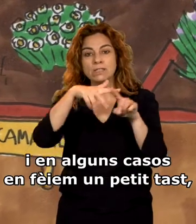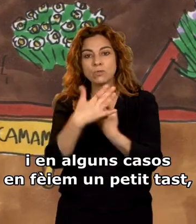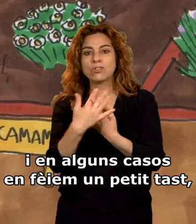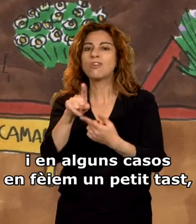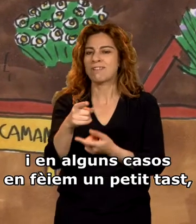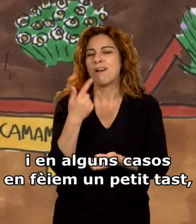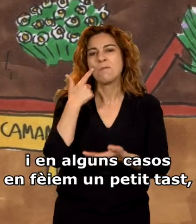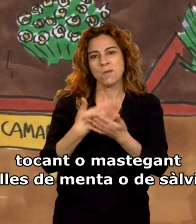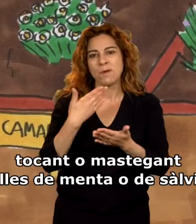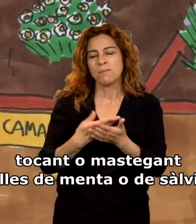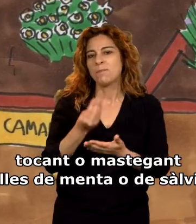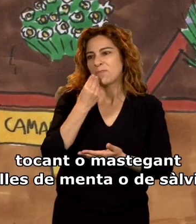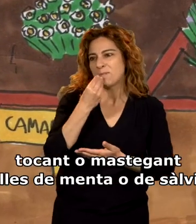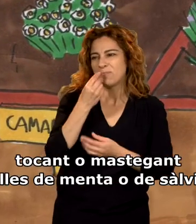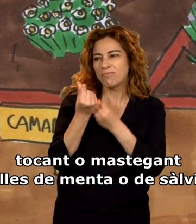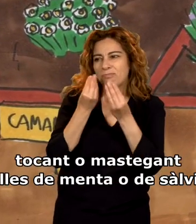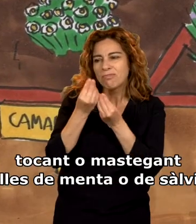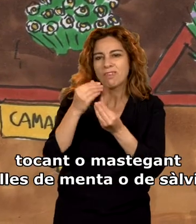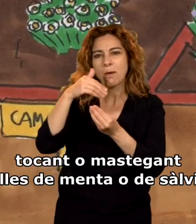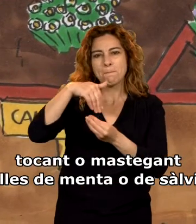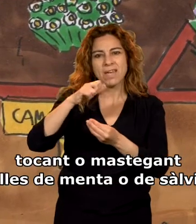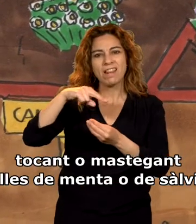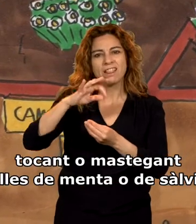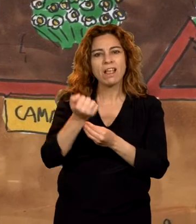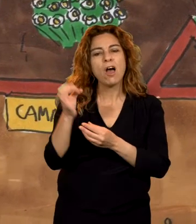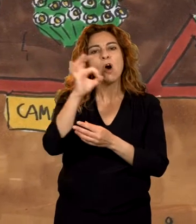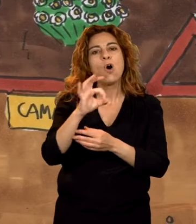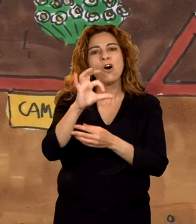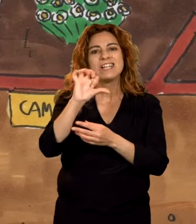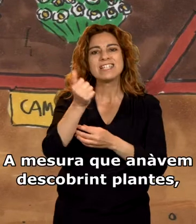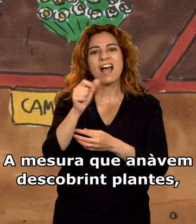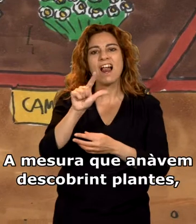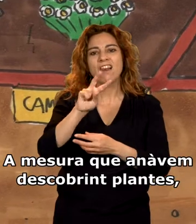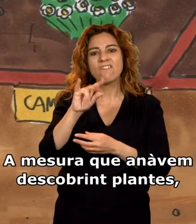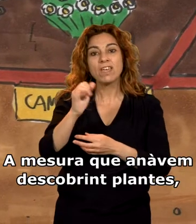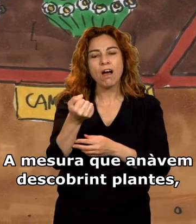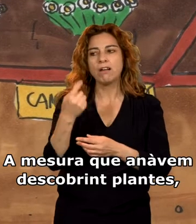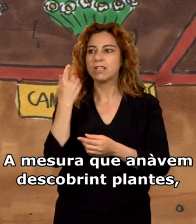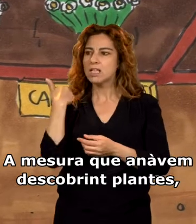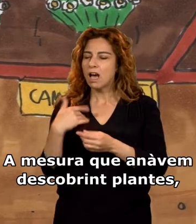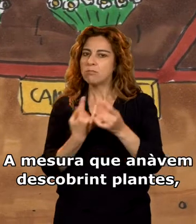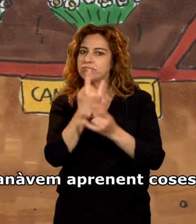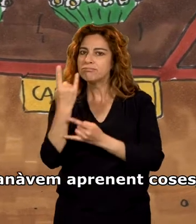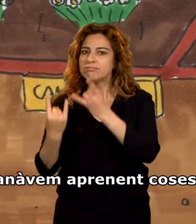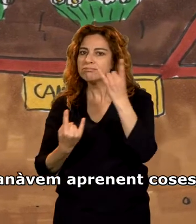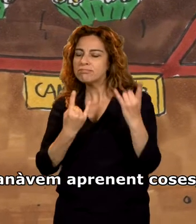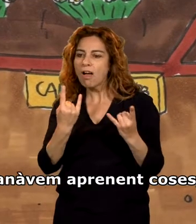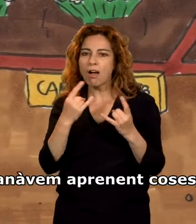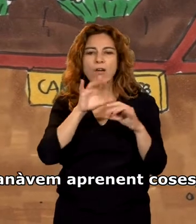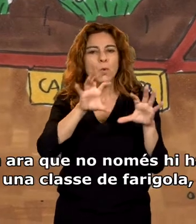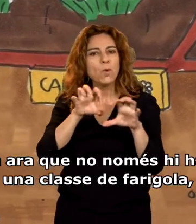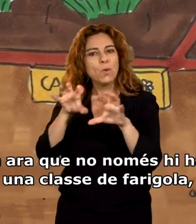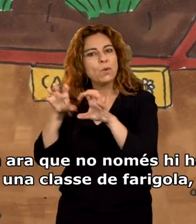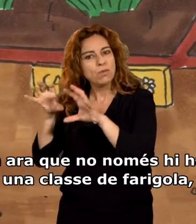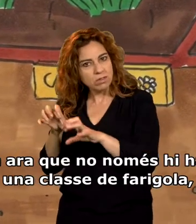en fèiem un petit tast, tocant o mastegant fulles de menta o de sàlvia. A mesura que anàvem descobrint plantes, anàvem aprenent